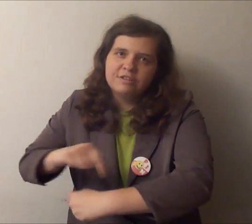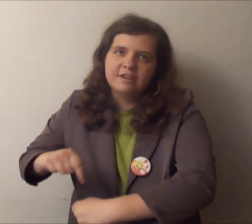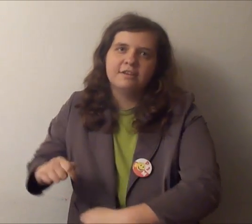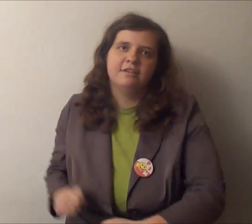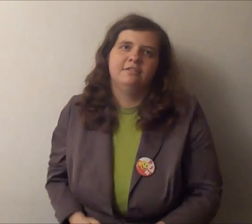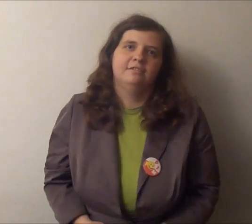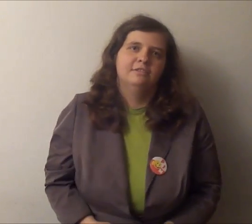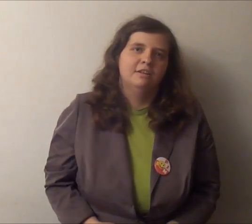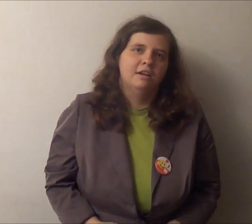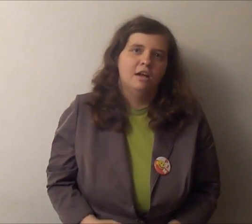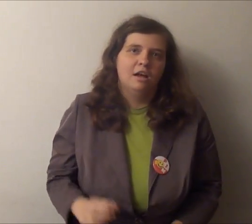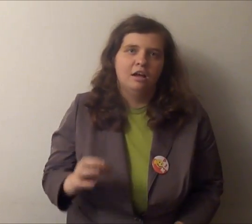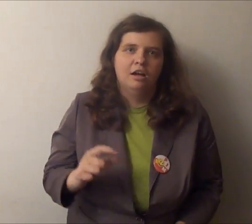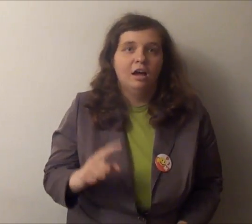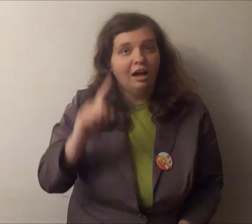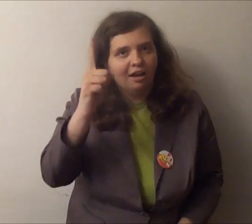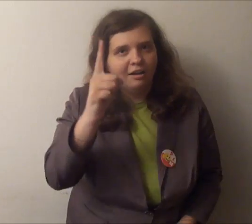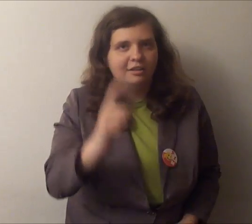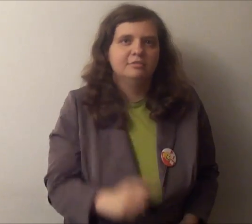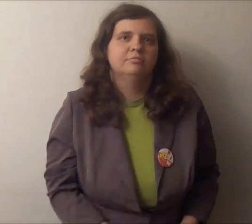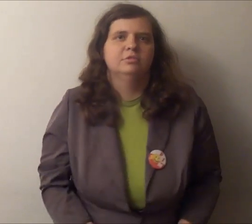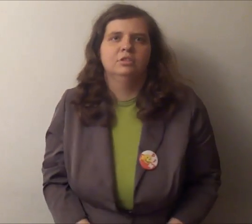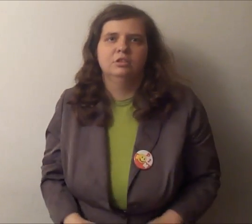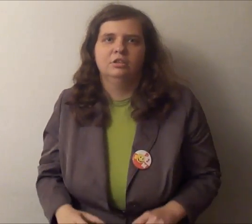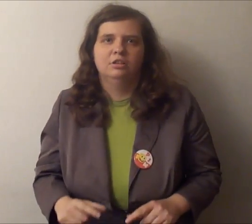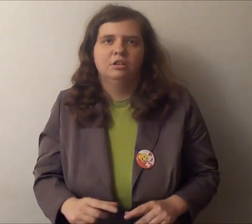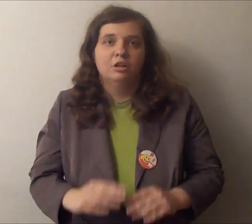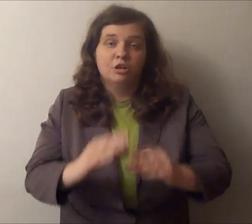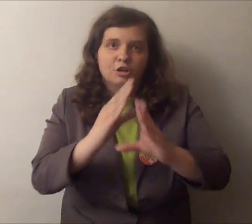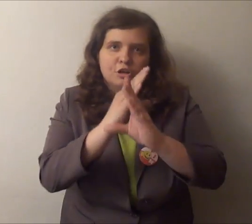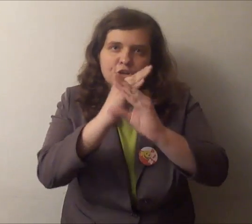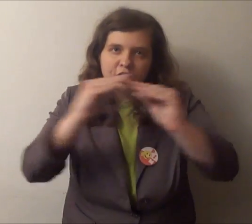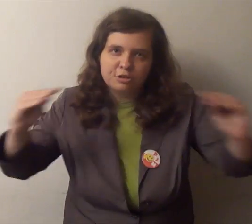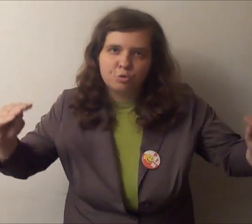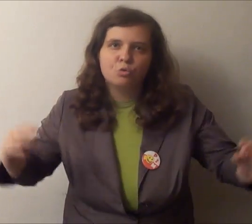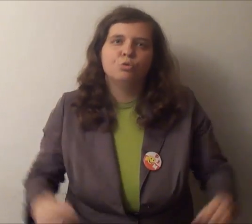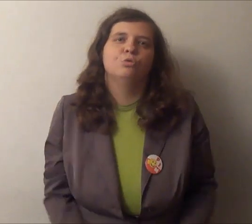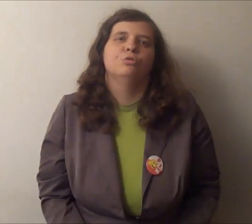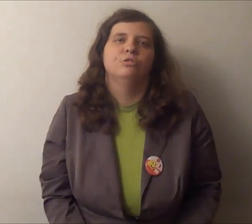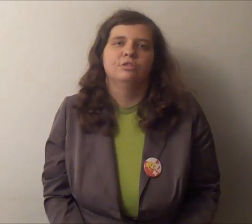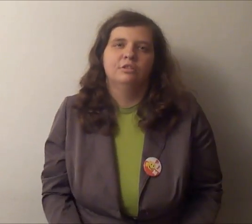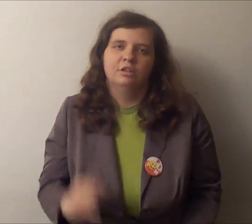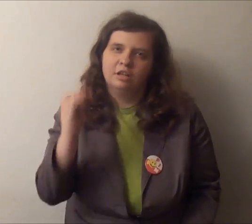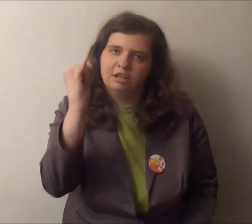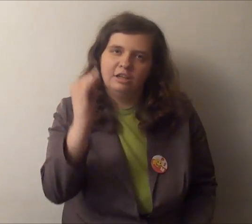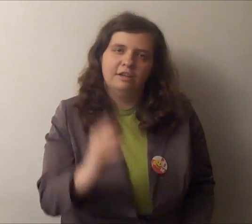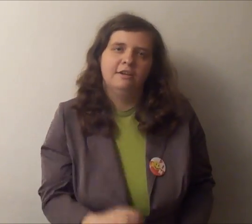Ale szacunku i